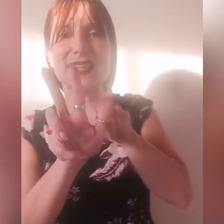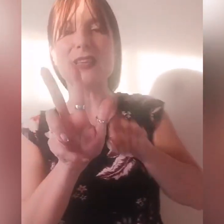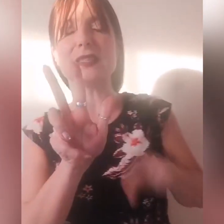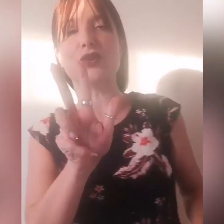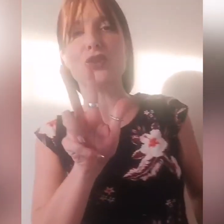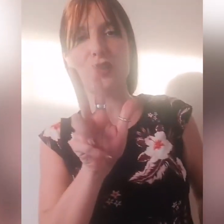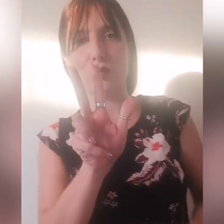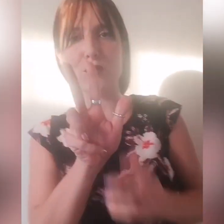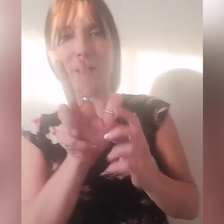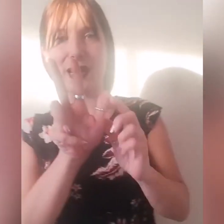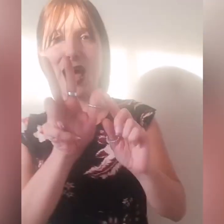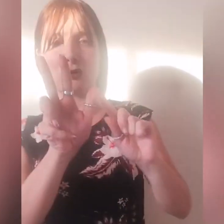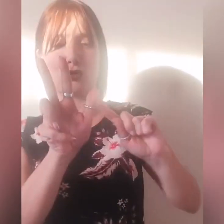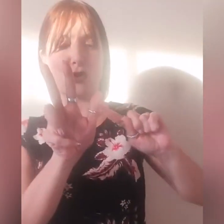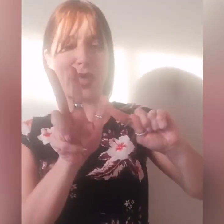dimensioni di cui vi ho parlato, cioè